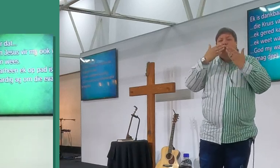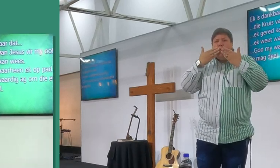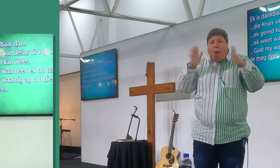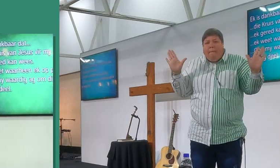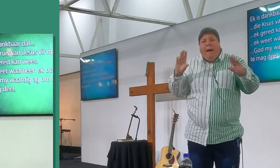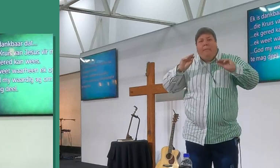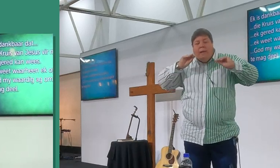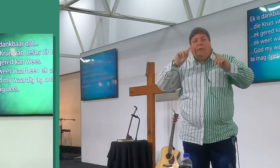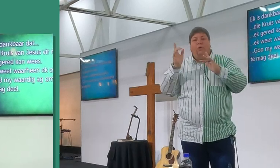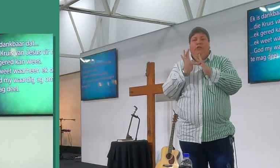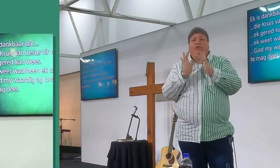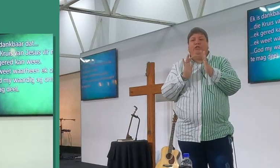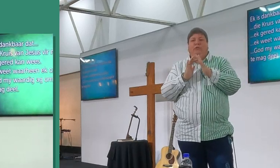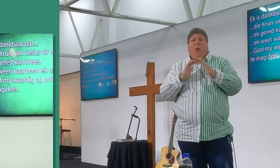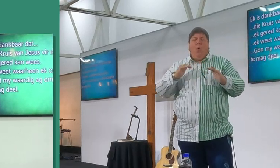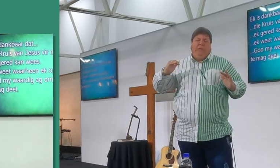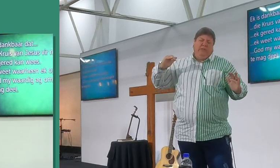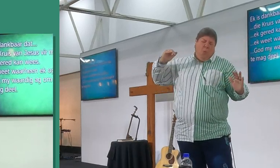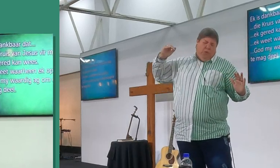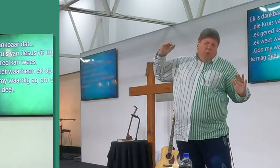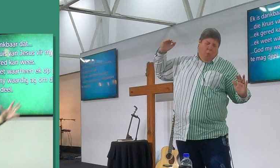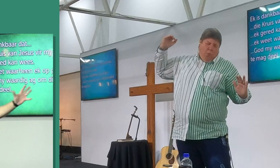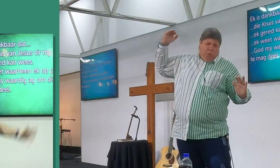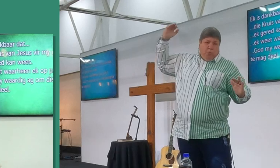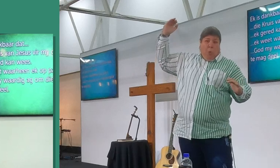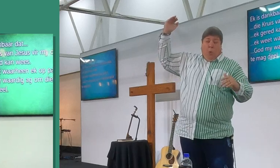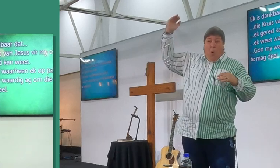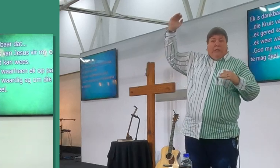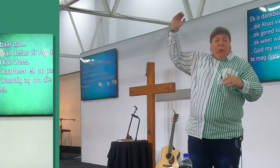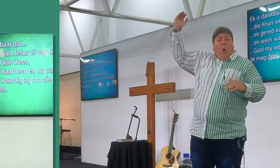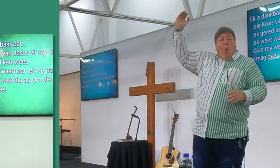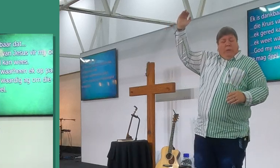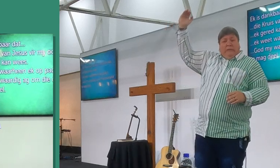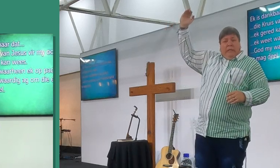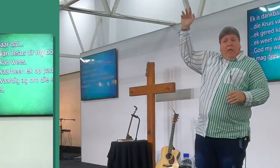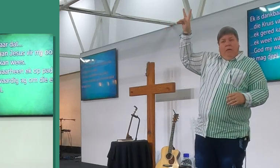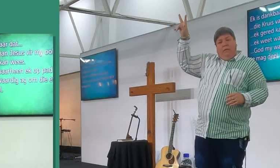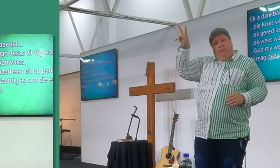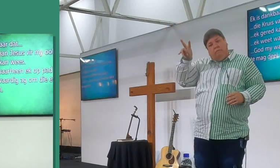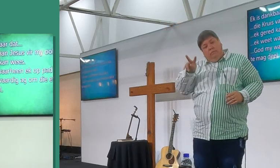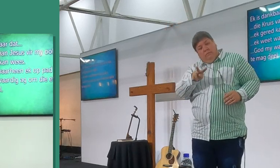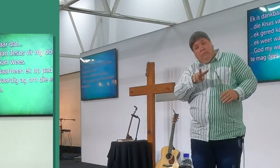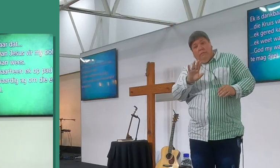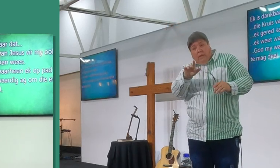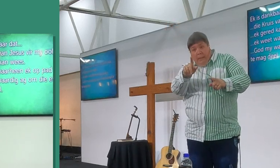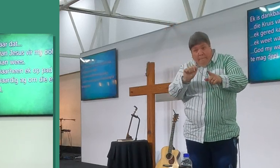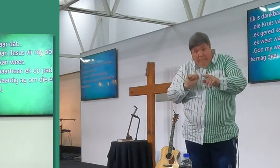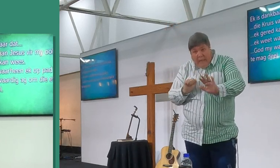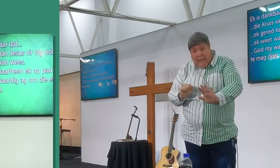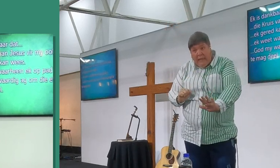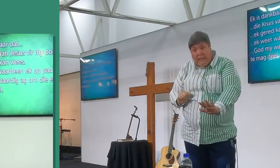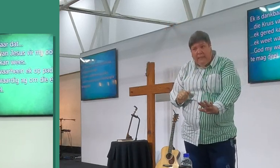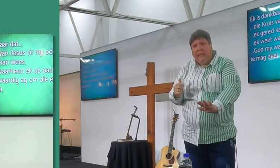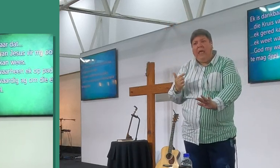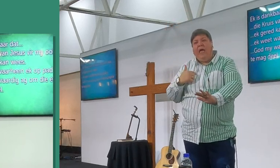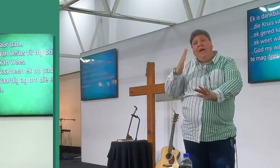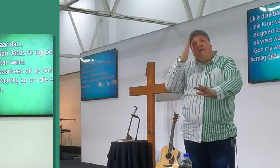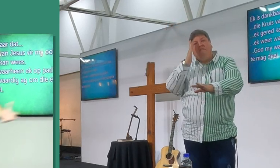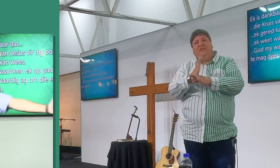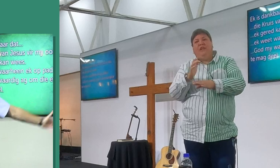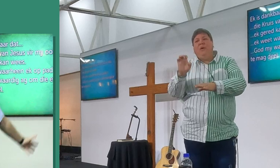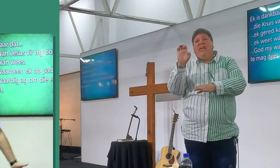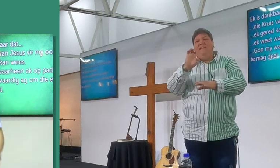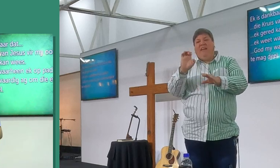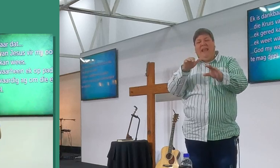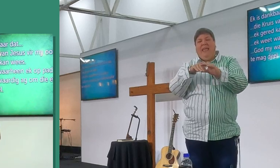wonderlik om te denk, dat die hoogste, hoogste, hoogste gezag wat bestaan, kyk na jou en sê, my kind, ek vertrou die evangelie in jou